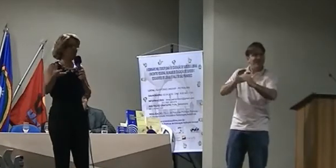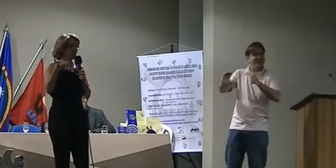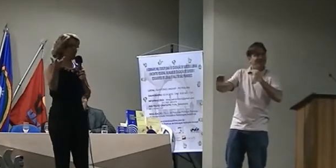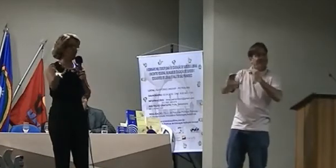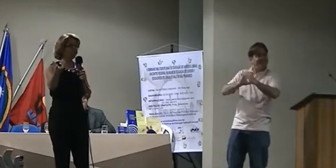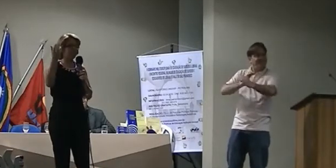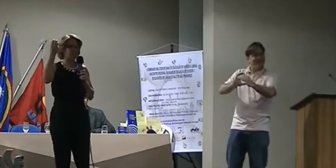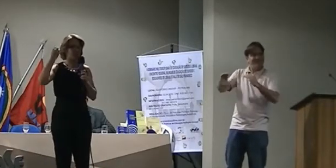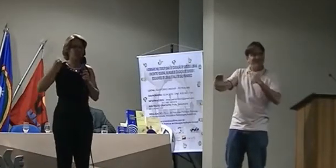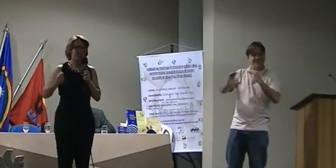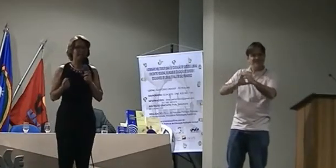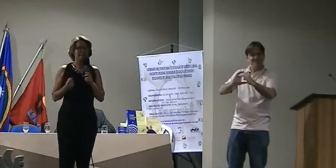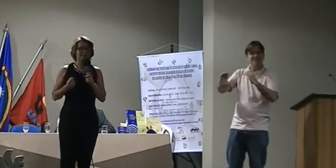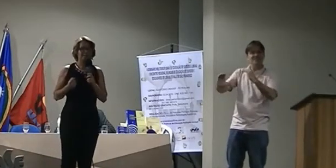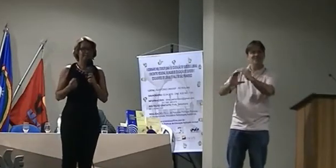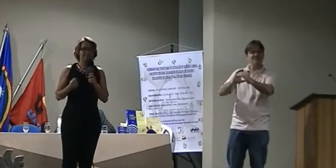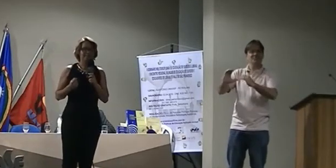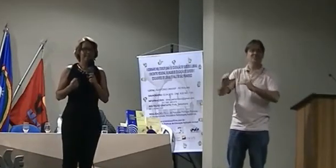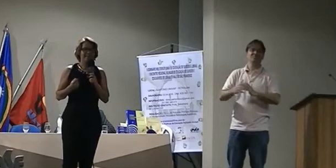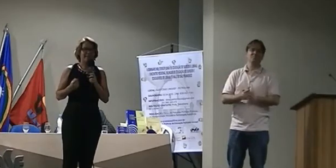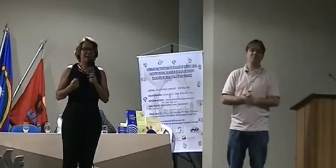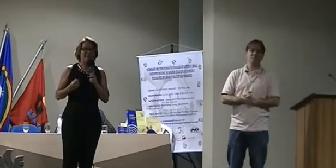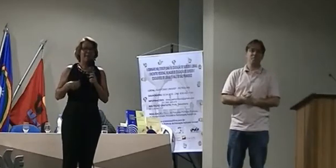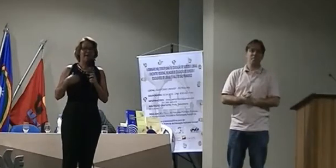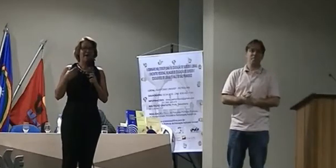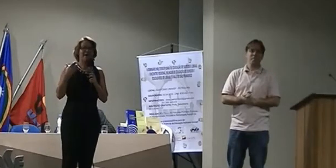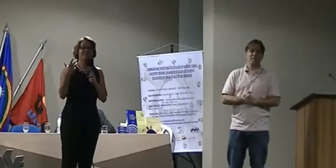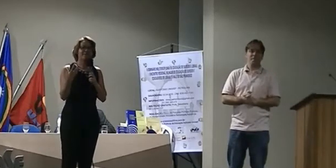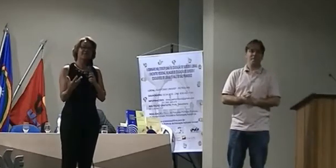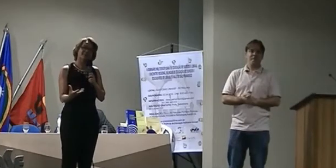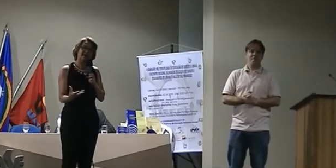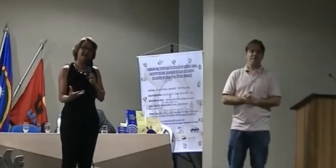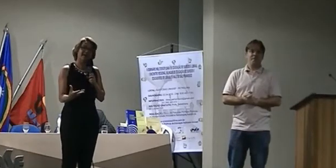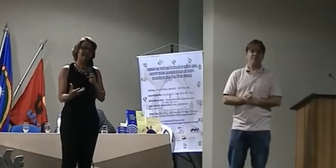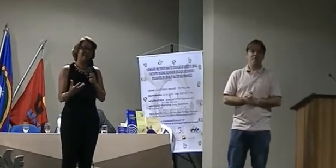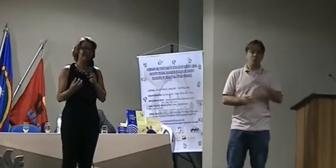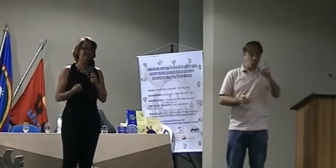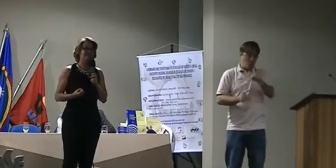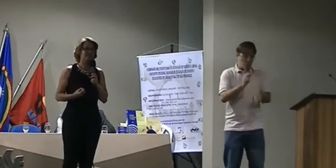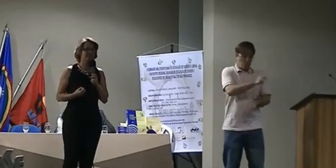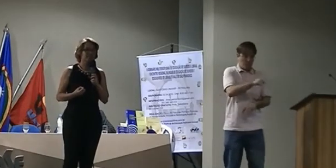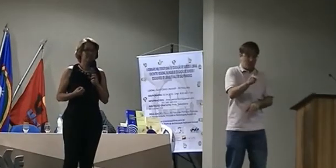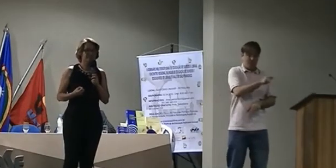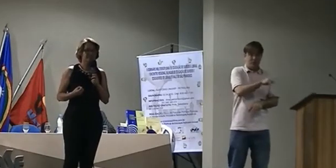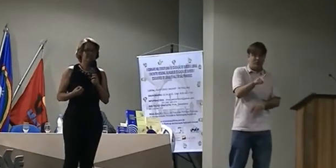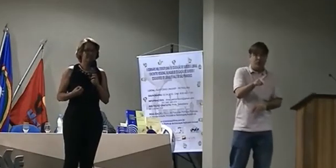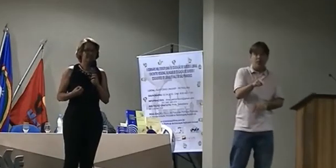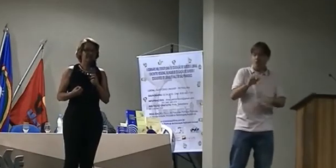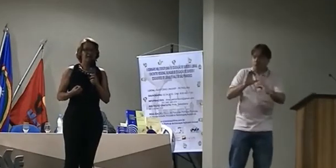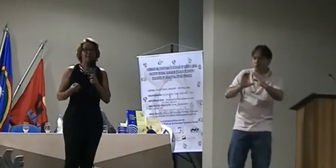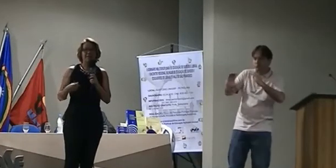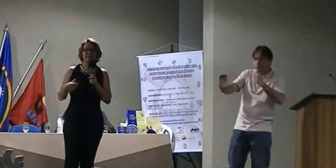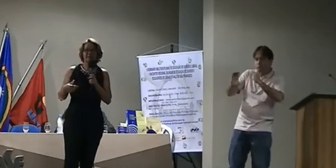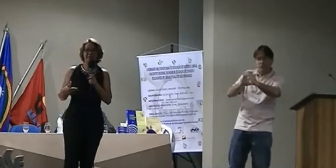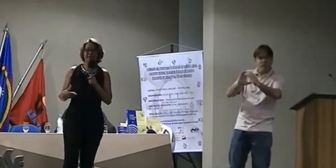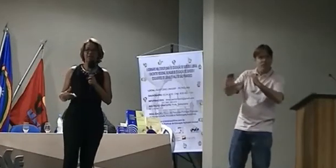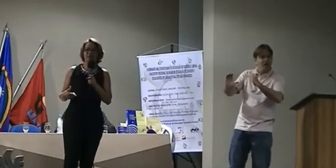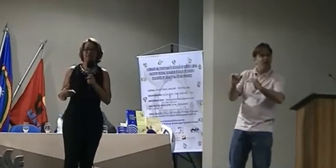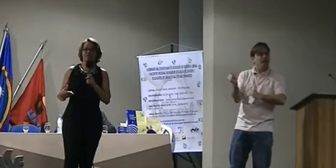ele tem para se comunicar, para efetivar esse vínculo. precisamos, nessa